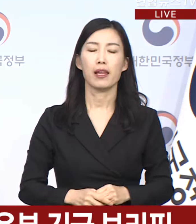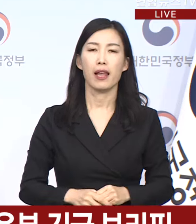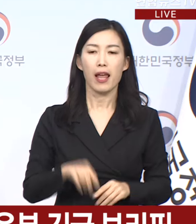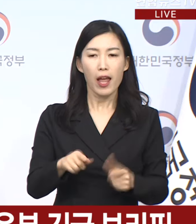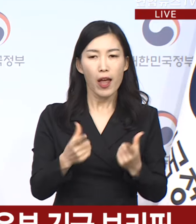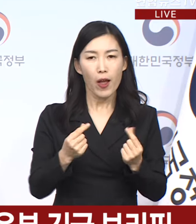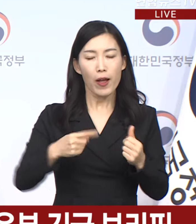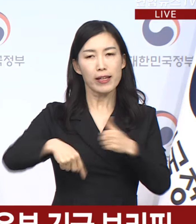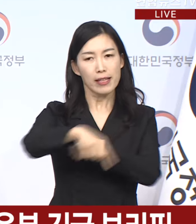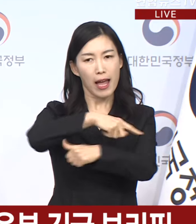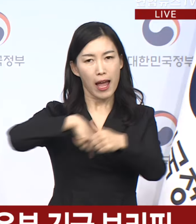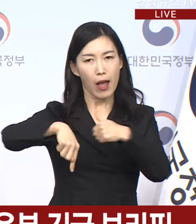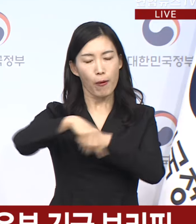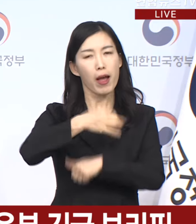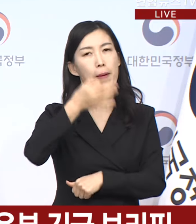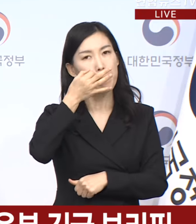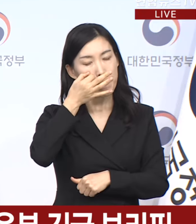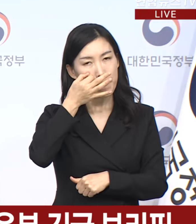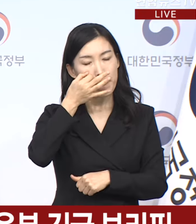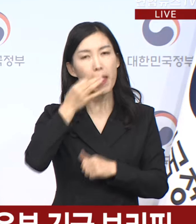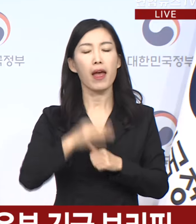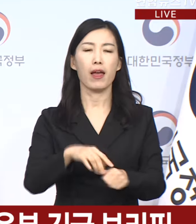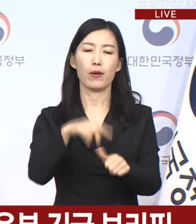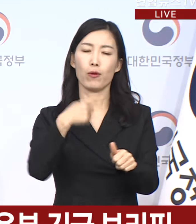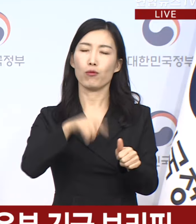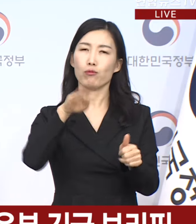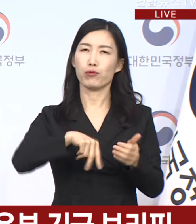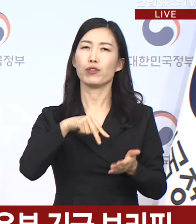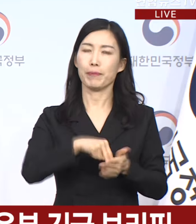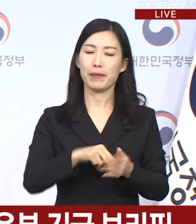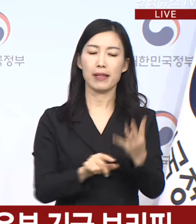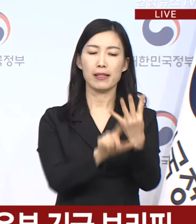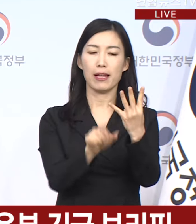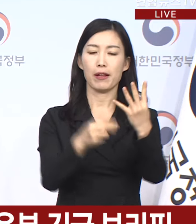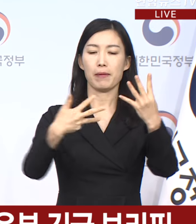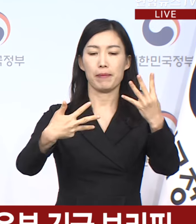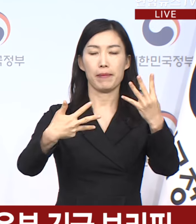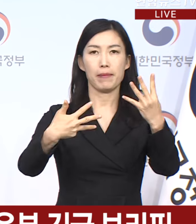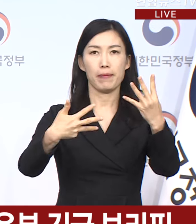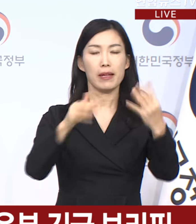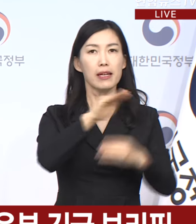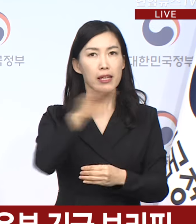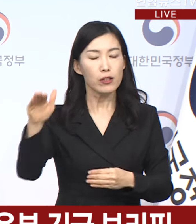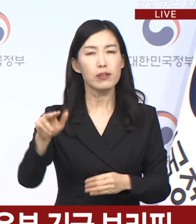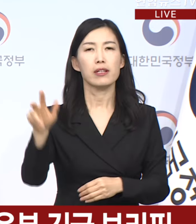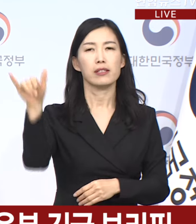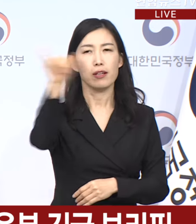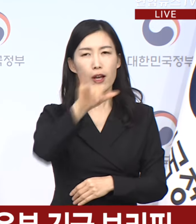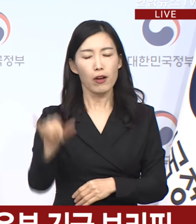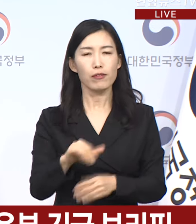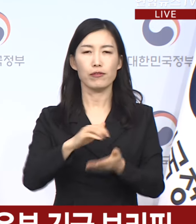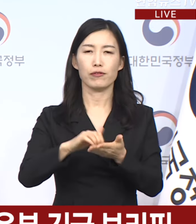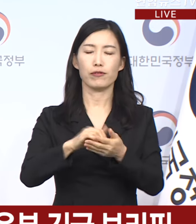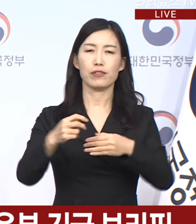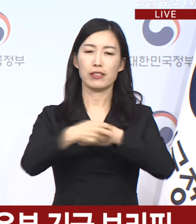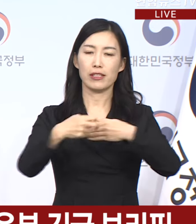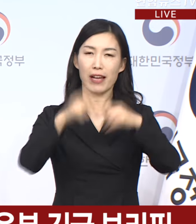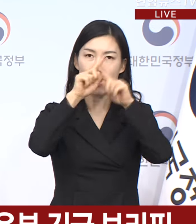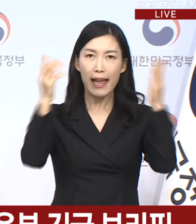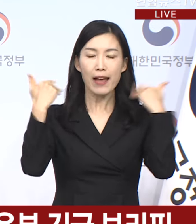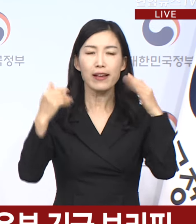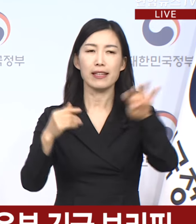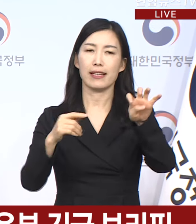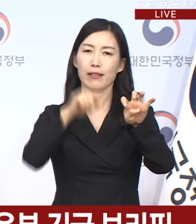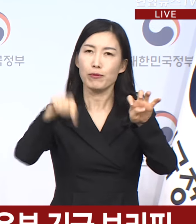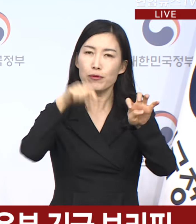변화된 흐름에 주목하여 교육부는 4월 8일 기준으로 전국 40개 의과대학의